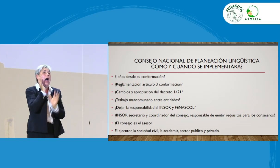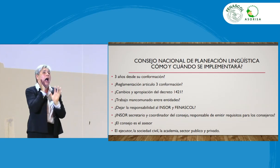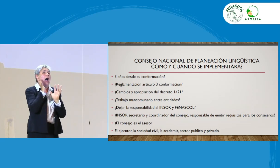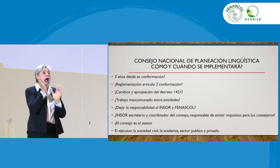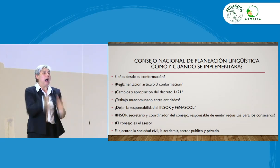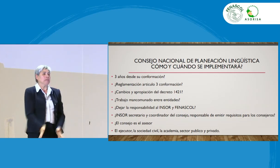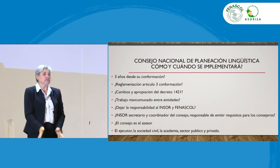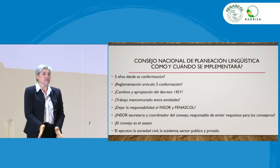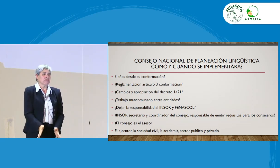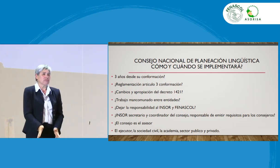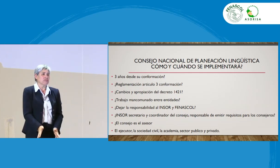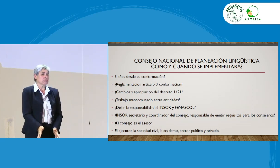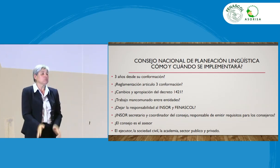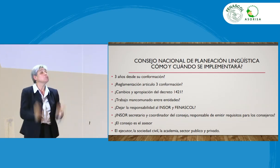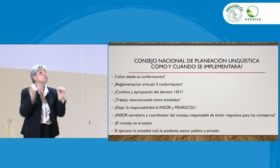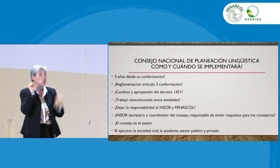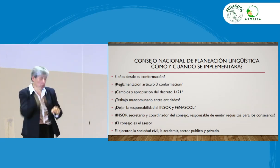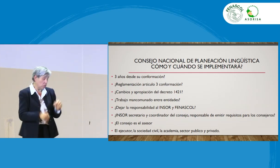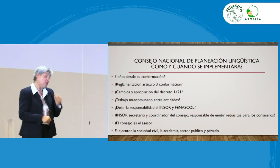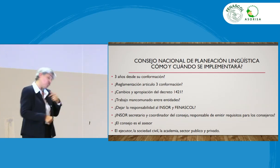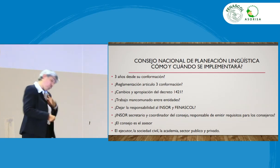pasa allí, claro que sí, es posible que